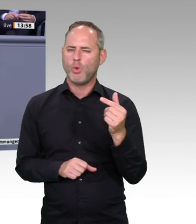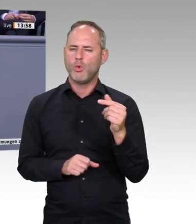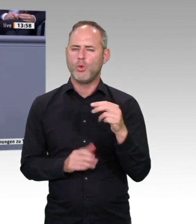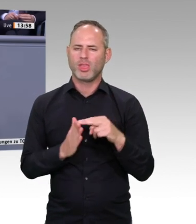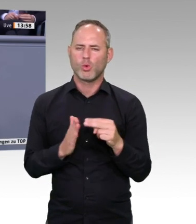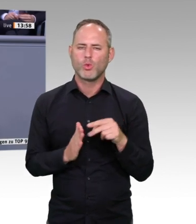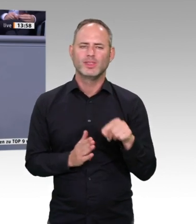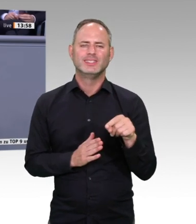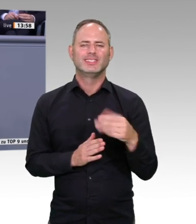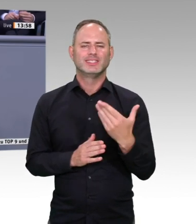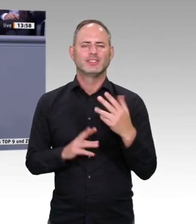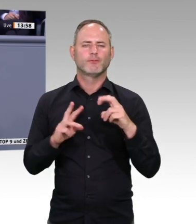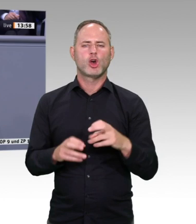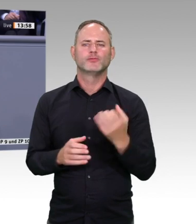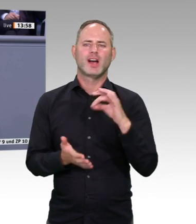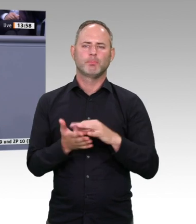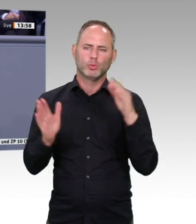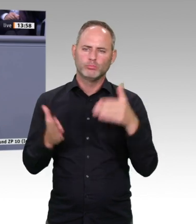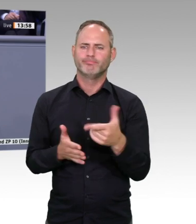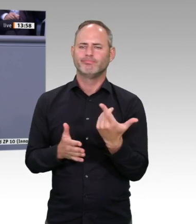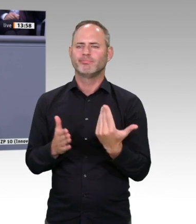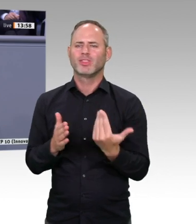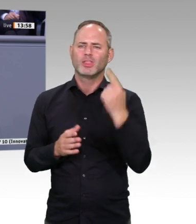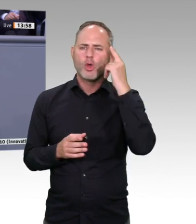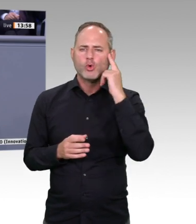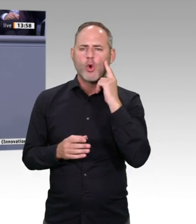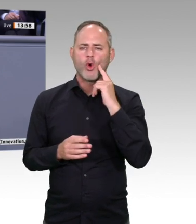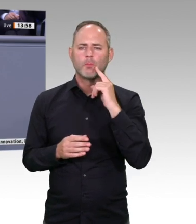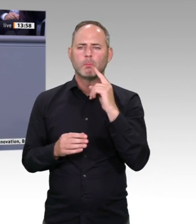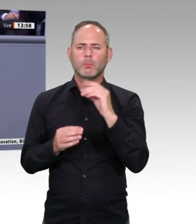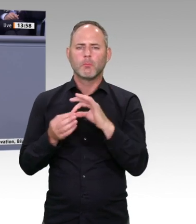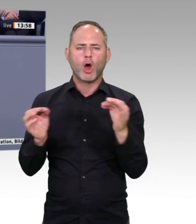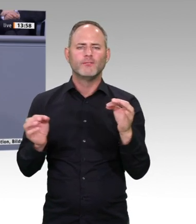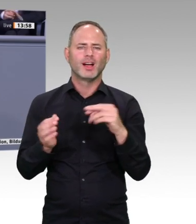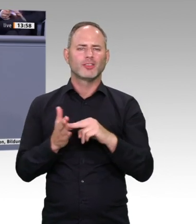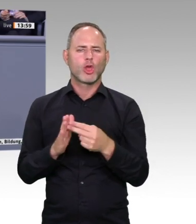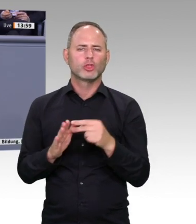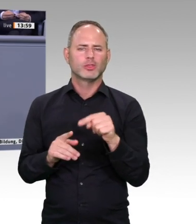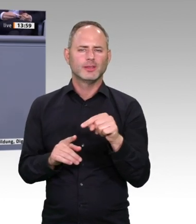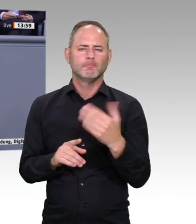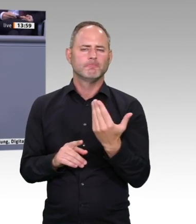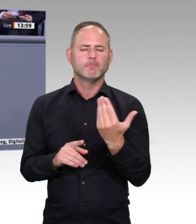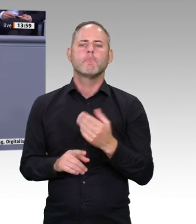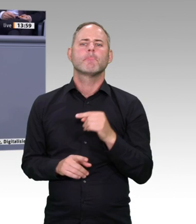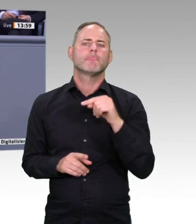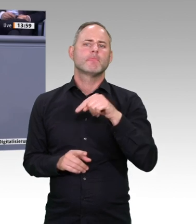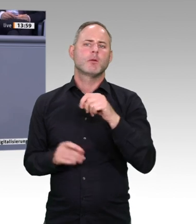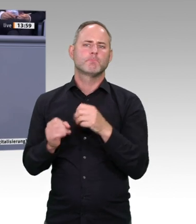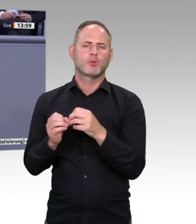energetisch hocheffizienten mikroelektronischen Schaltungen für selbstadaptierende, also diese Neuromorphen-Systeme.